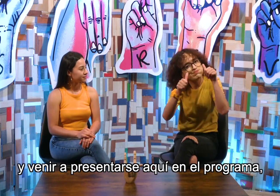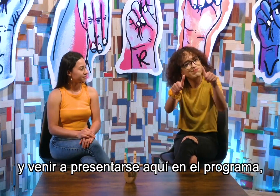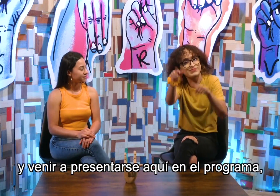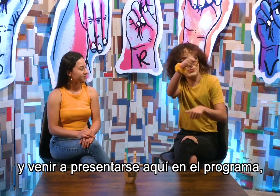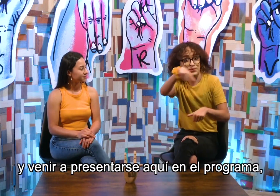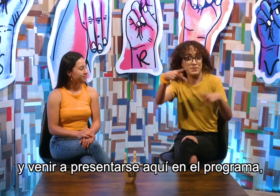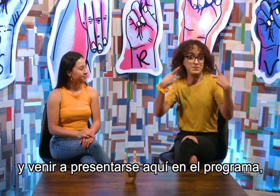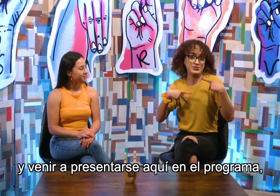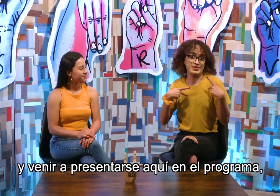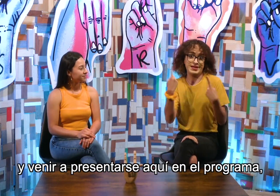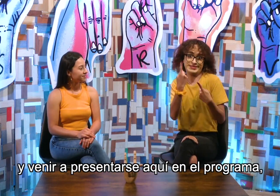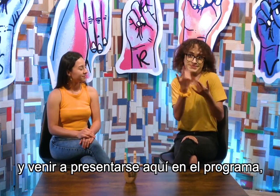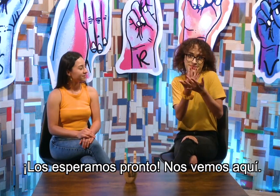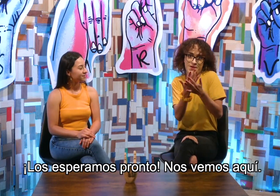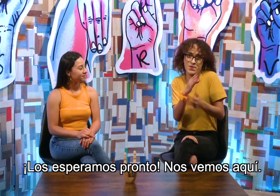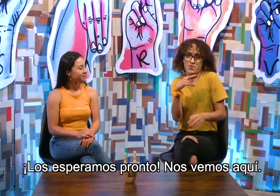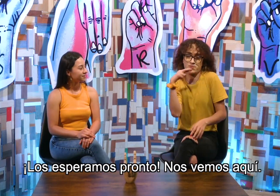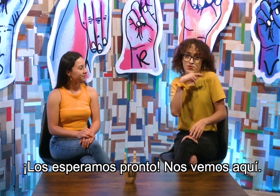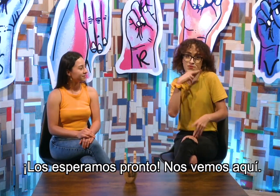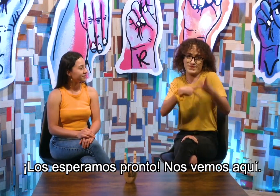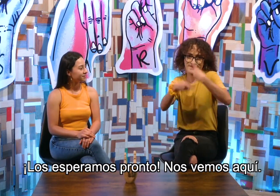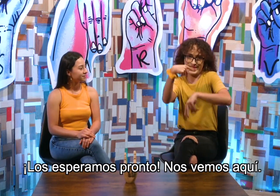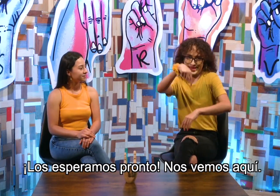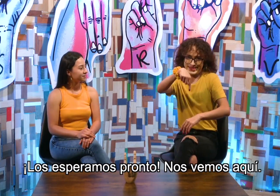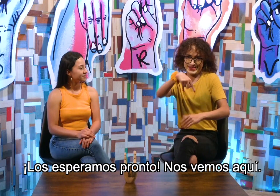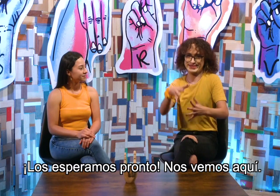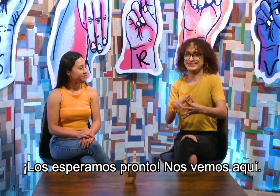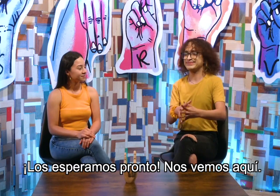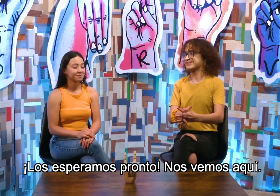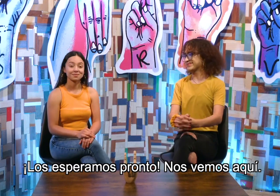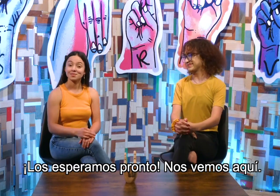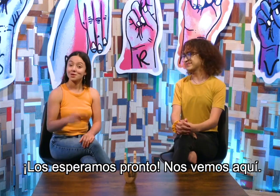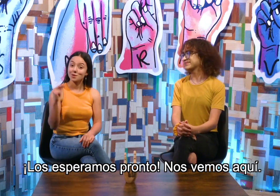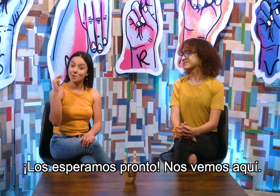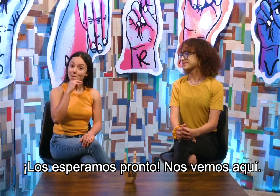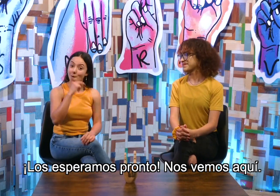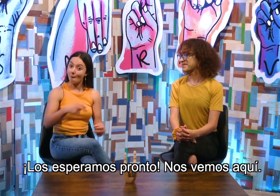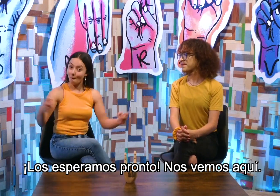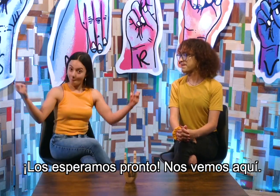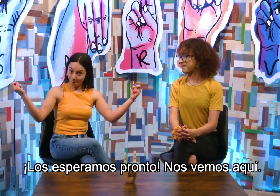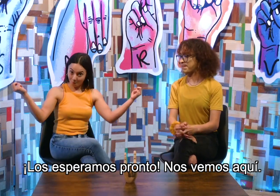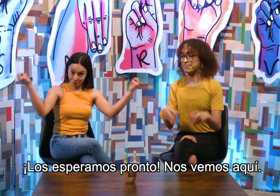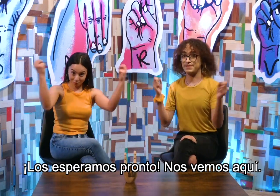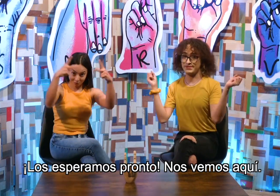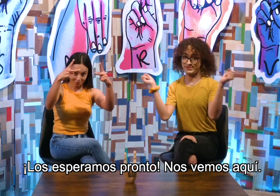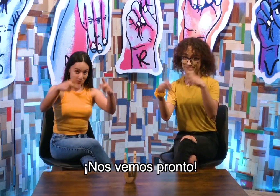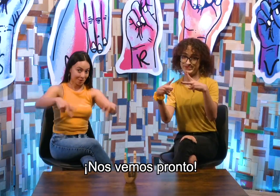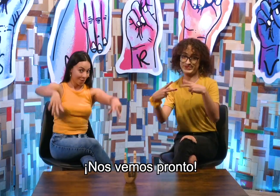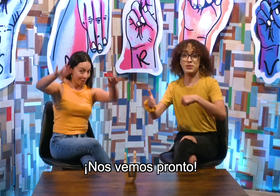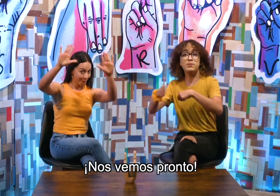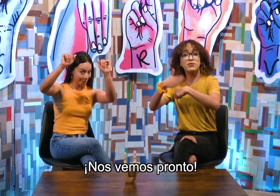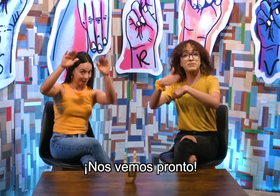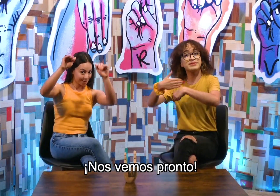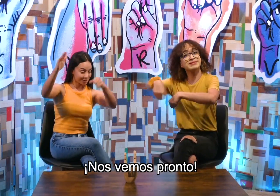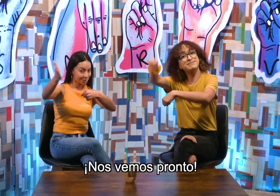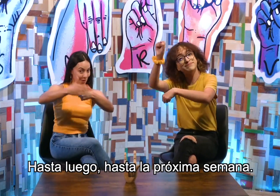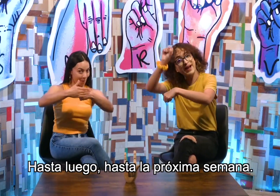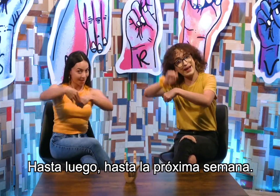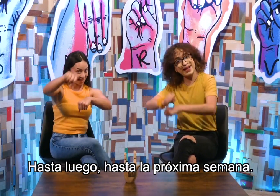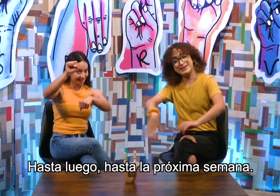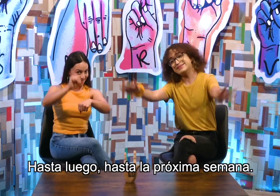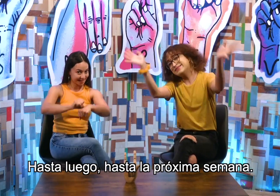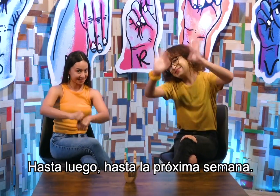aquí en el programa nos esperamos pronto nos vemos aquí nos vemos pronto